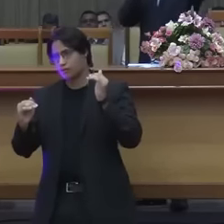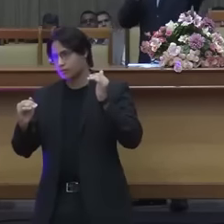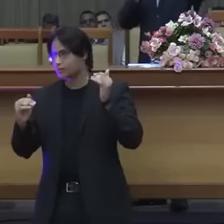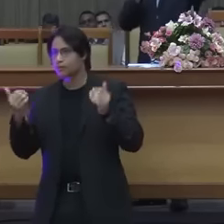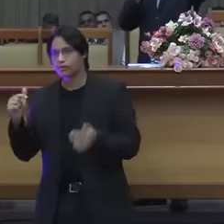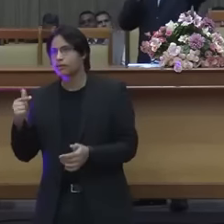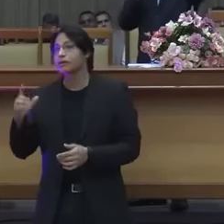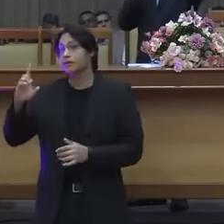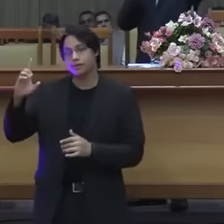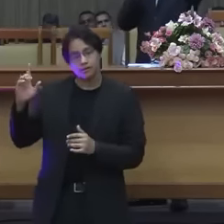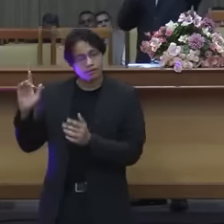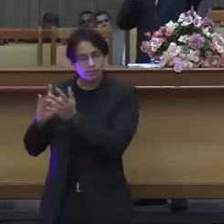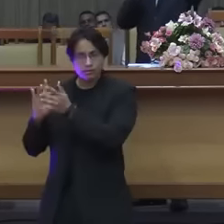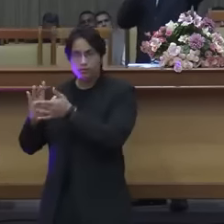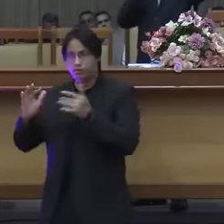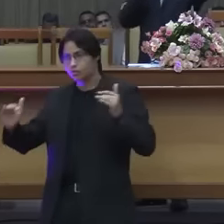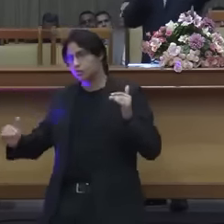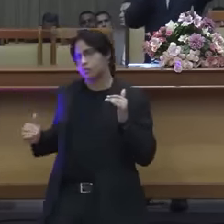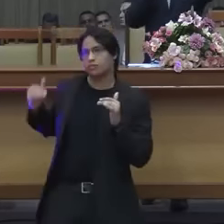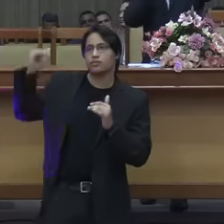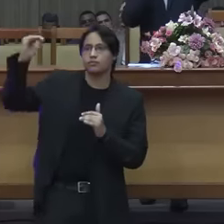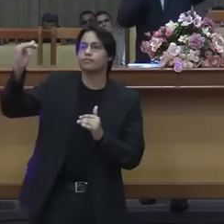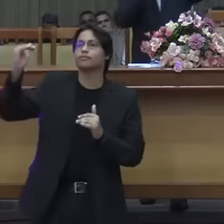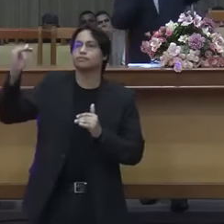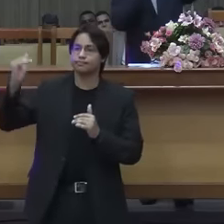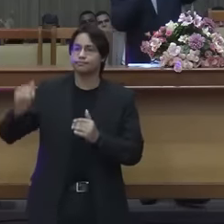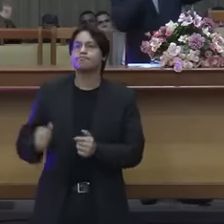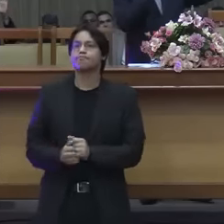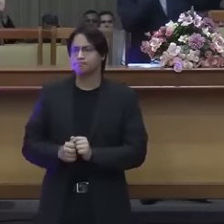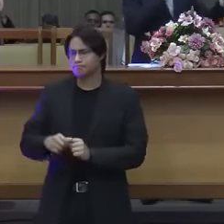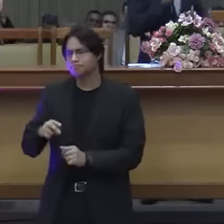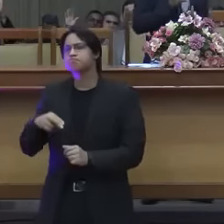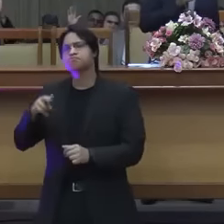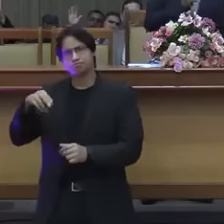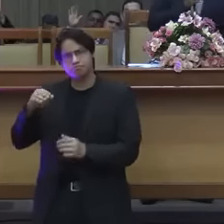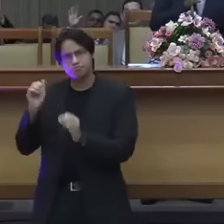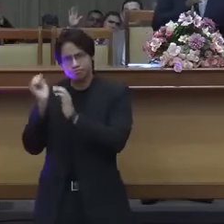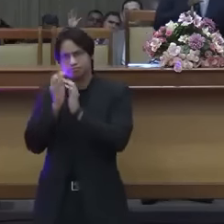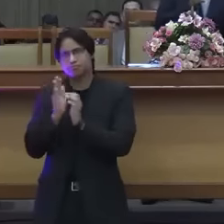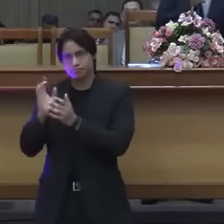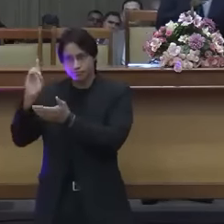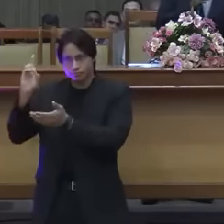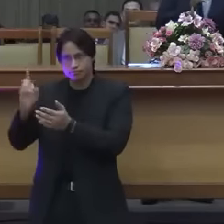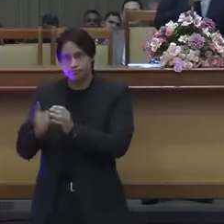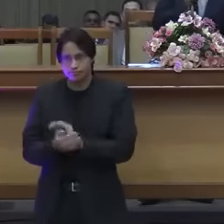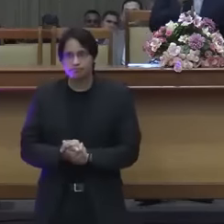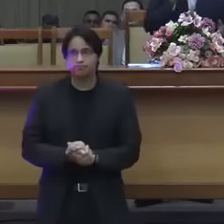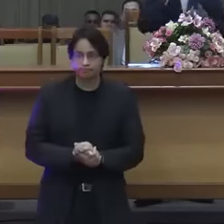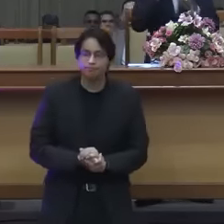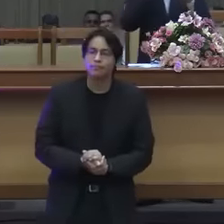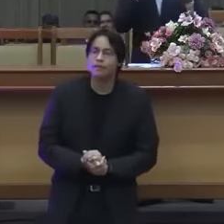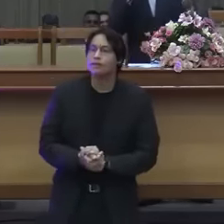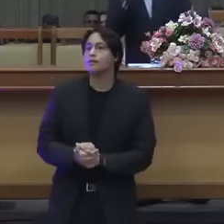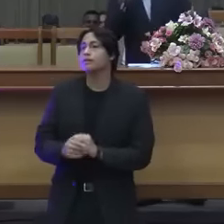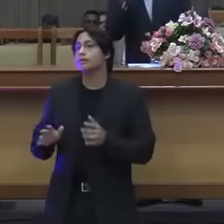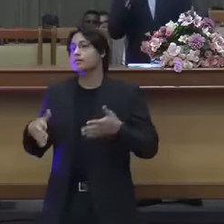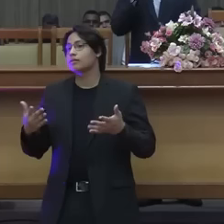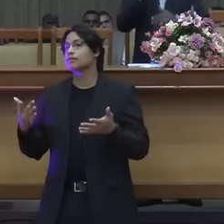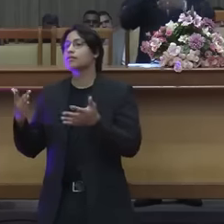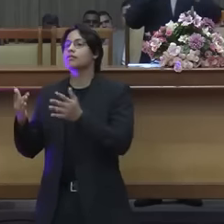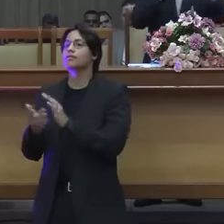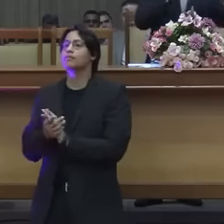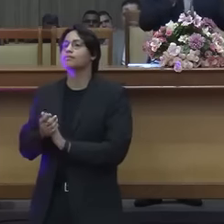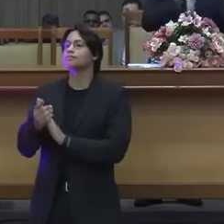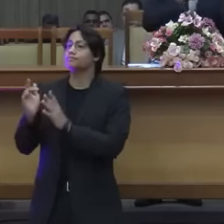todas as coisas. Quem adora a ele? Quem glorifica a ele? Então ele é maior que